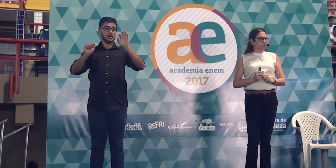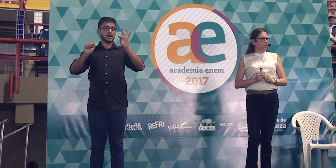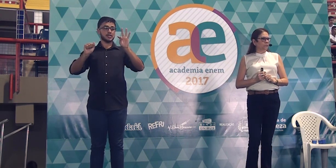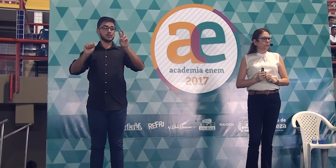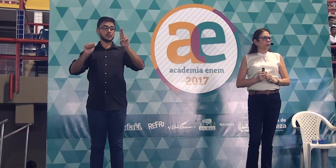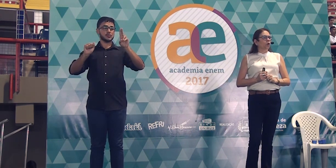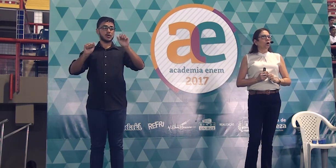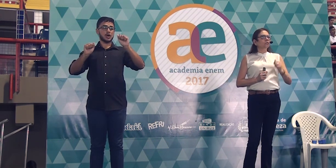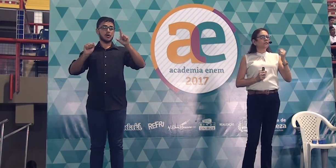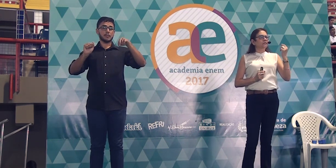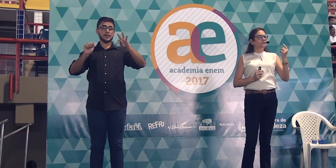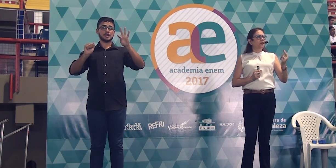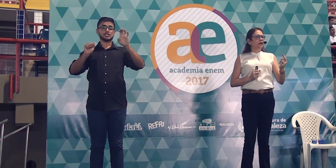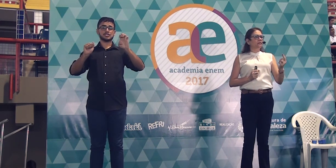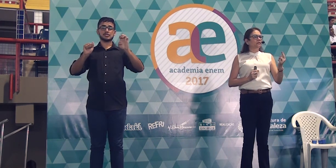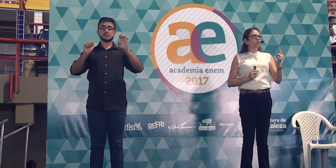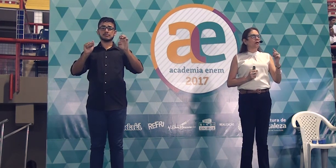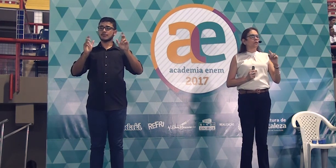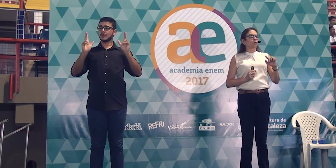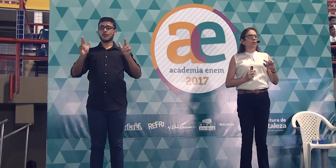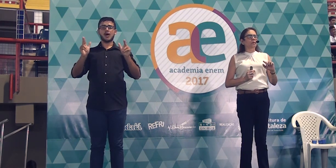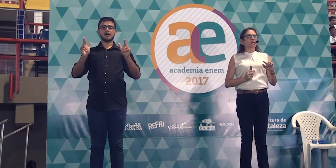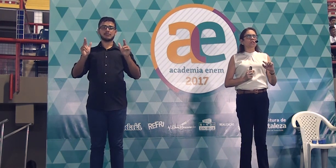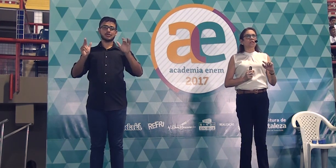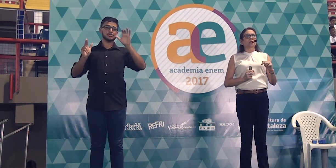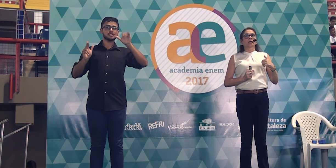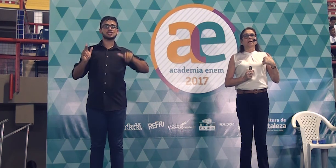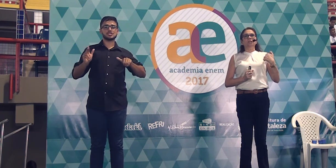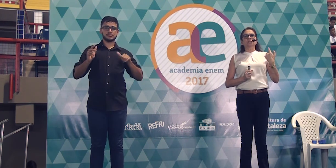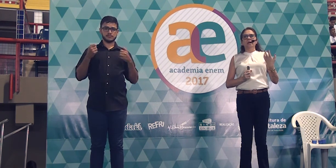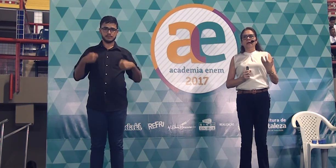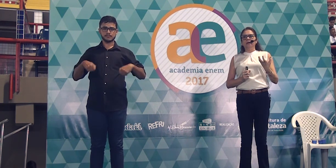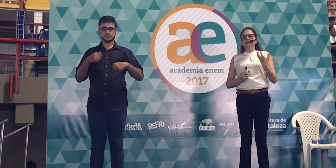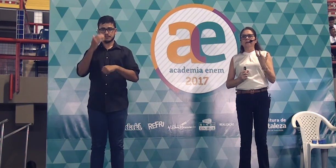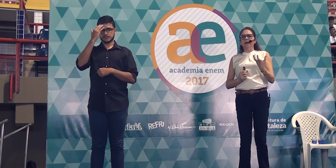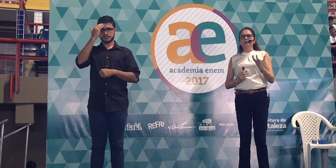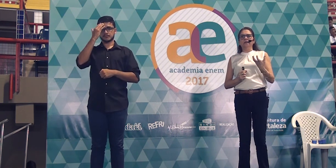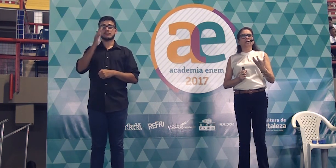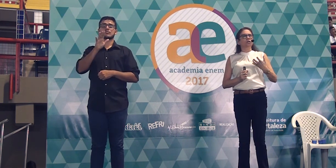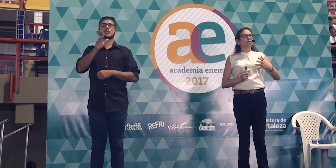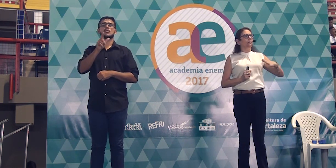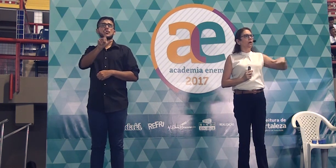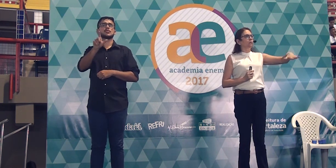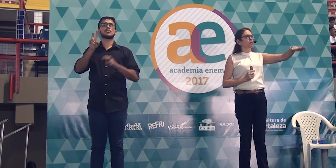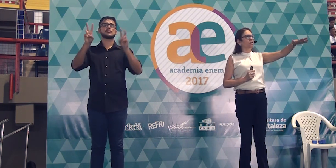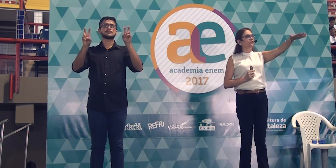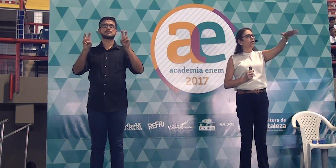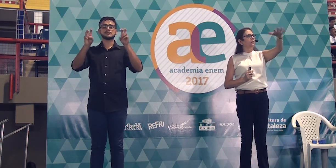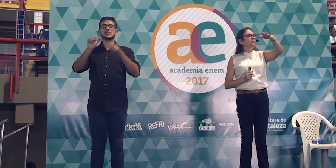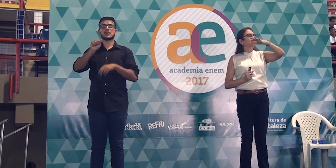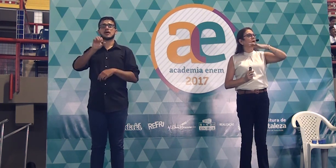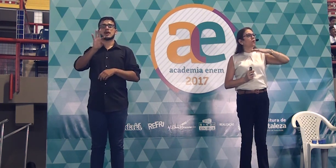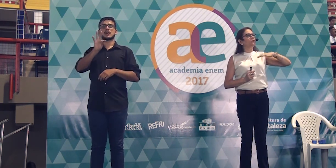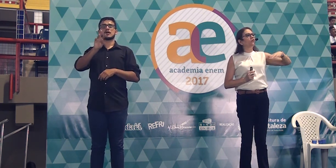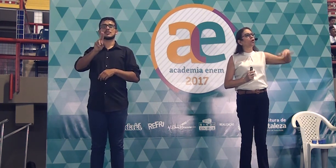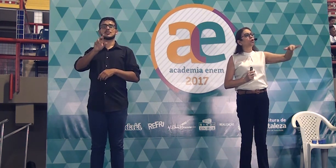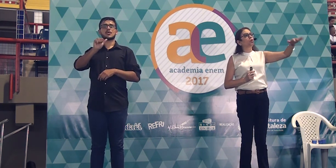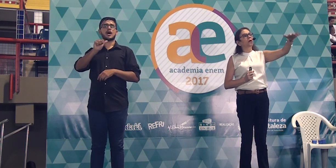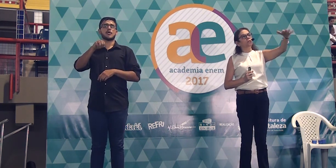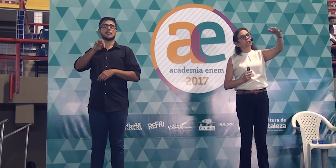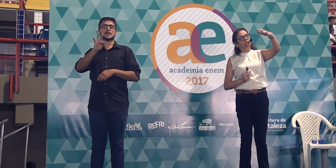atualmente. Outras vezes, o atualmente, ele gera a ideia que nós chamamos de informação